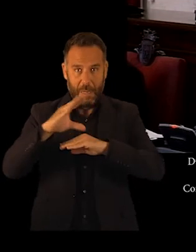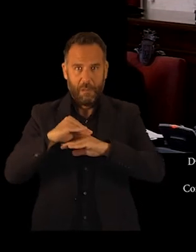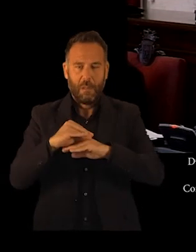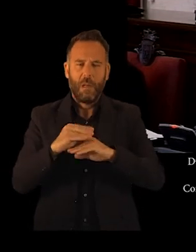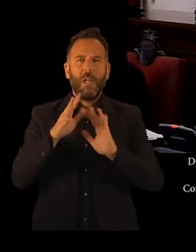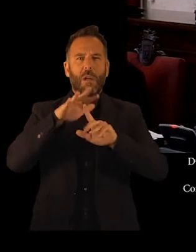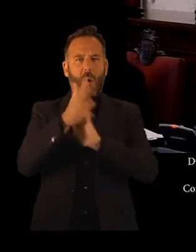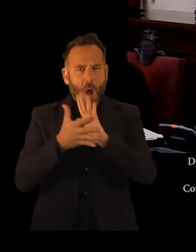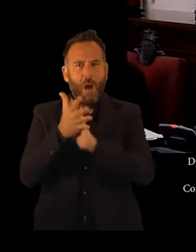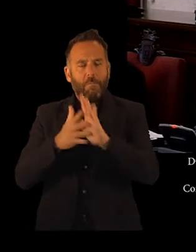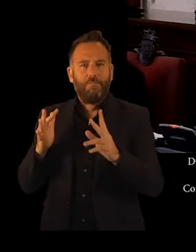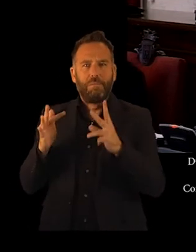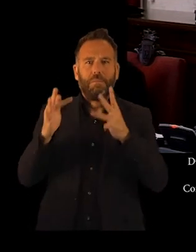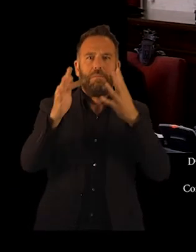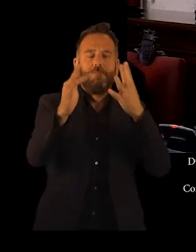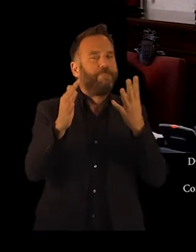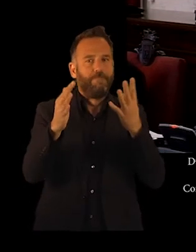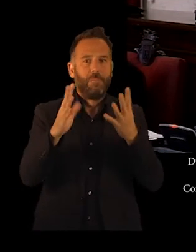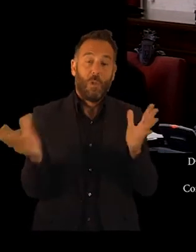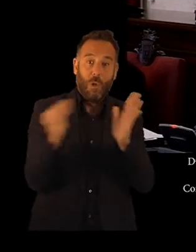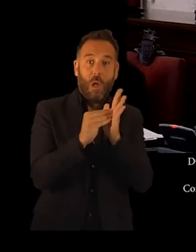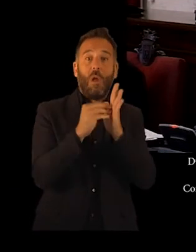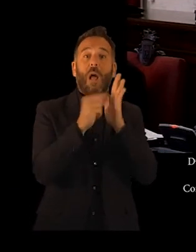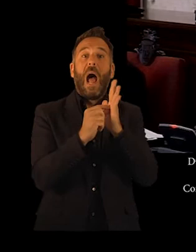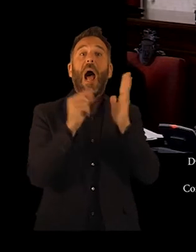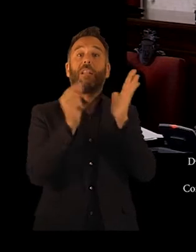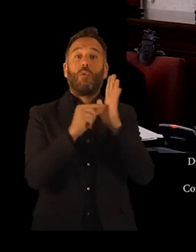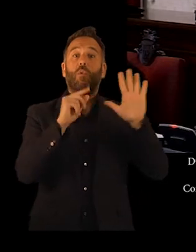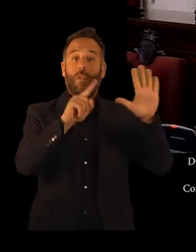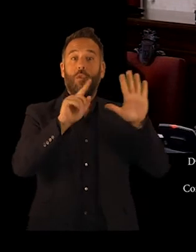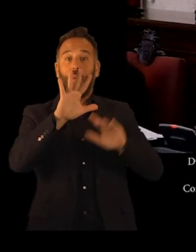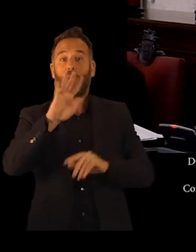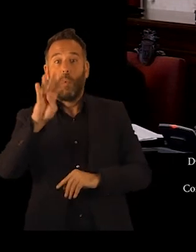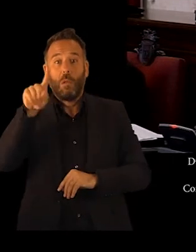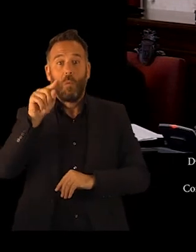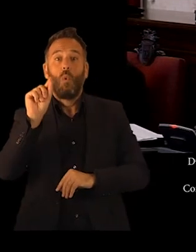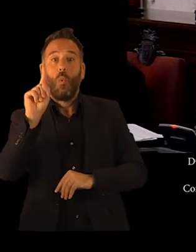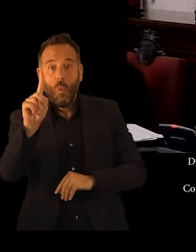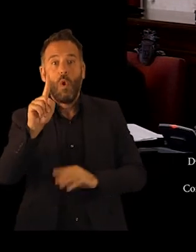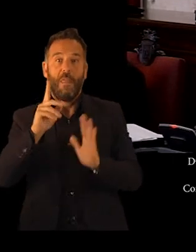justifican a las claras la aplicación de la excesión recogida en el apartado segundo del artículo 124.1 de la ley.